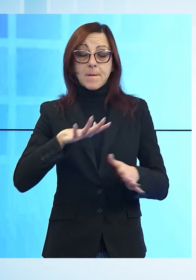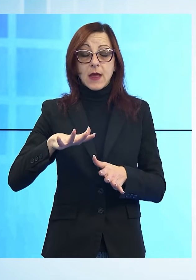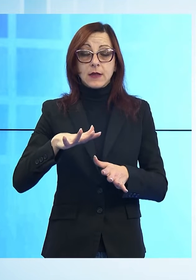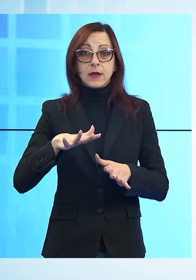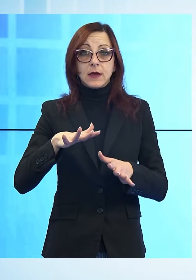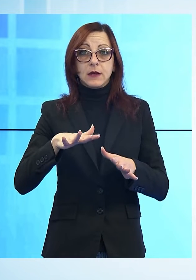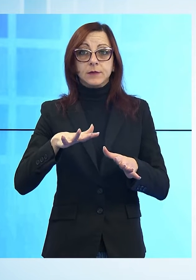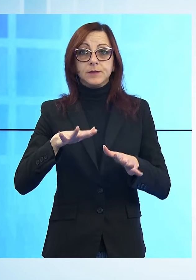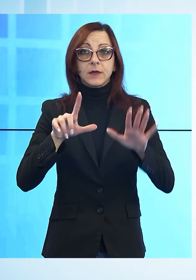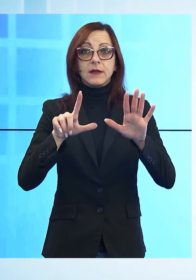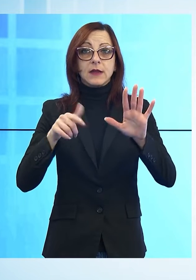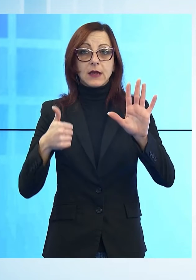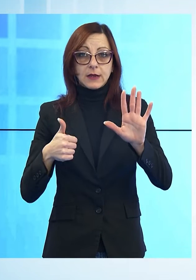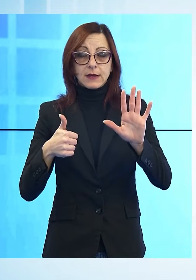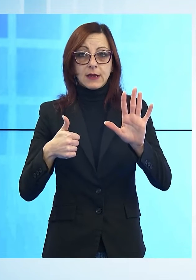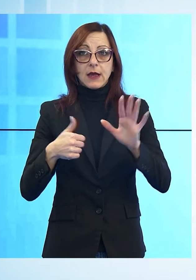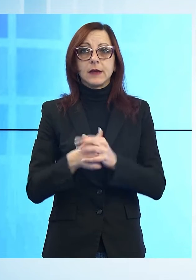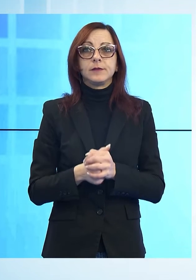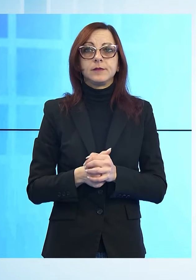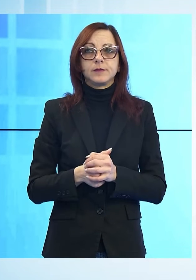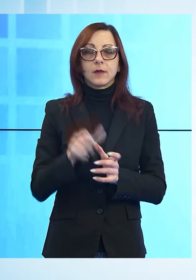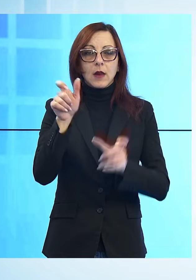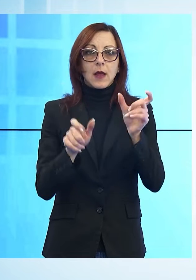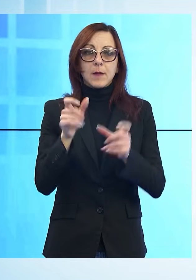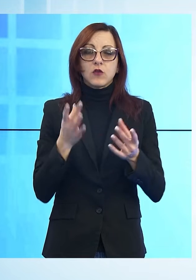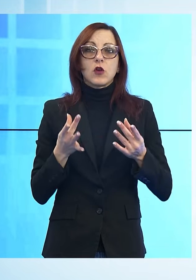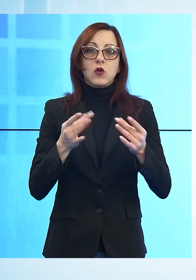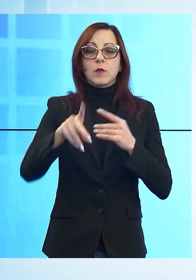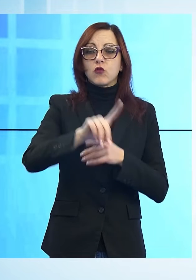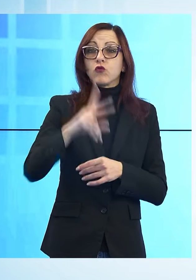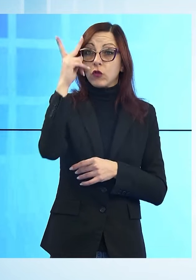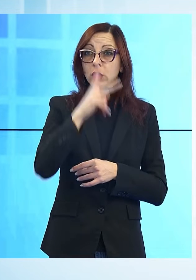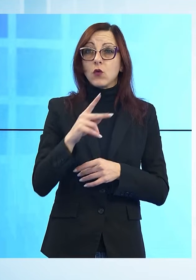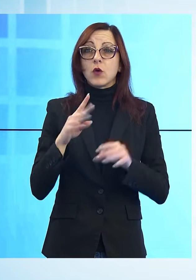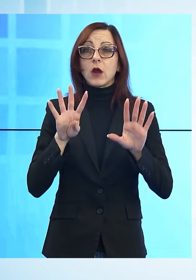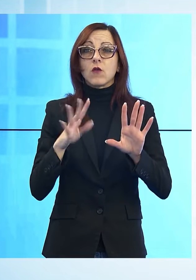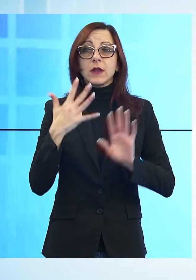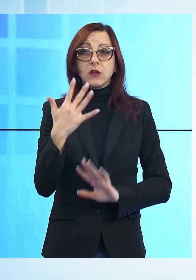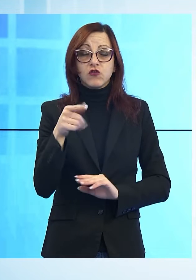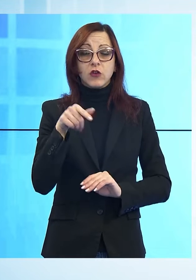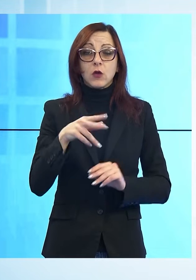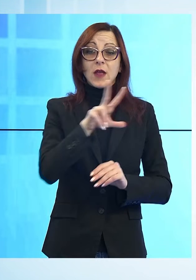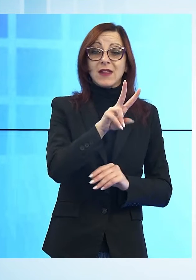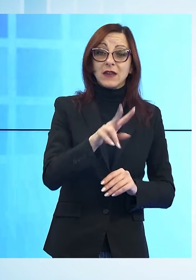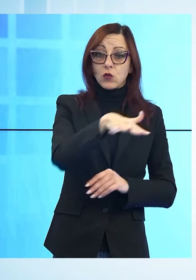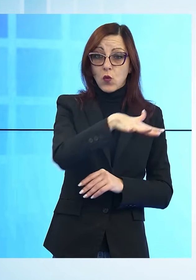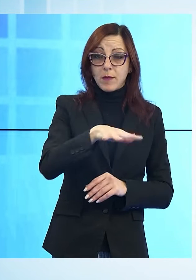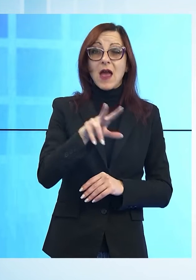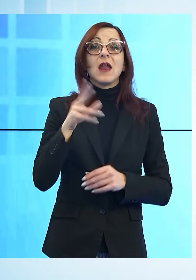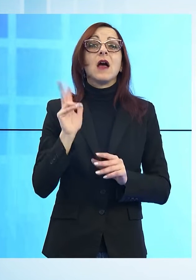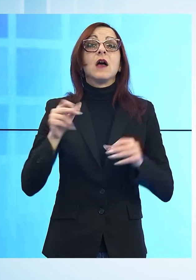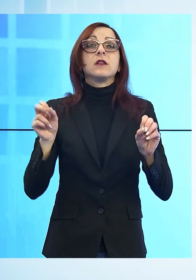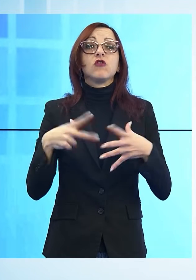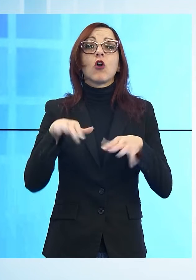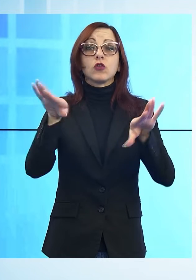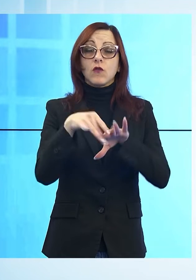76 anni. 95 in nuove casi in provincia di Lucca, 32 sulla Piana, 18 in Valle del Serchio e